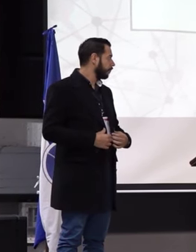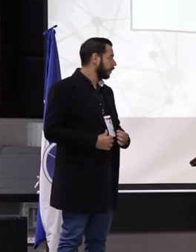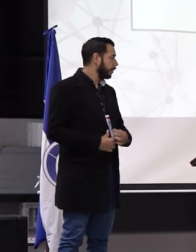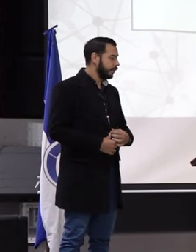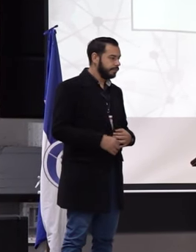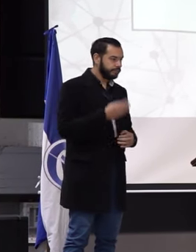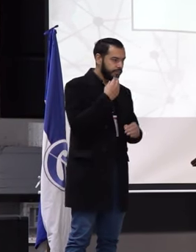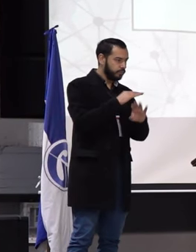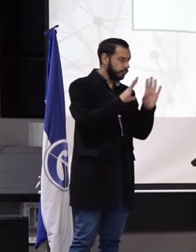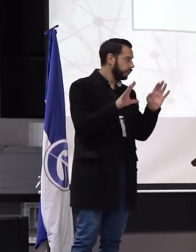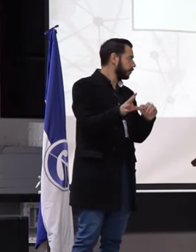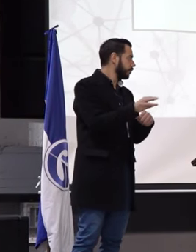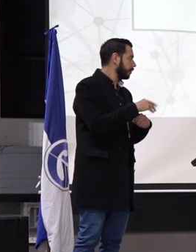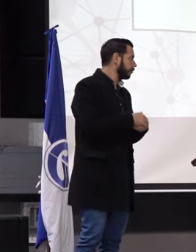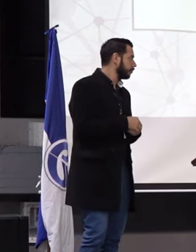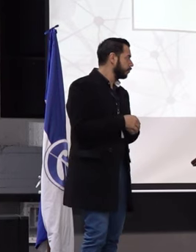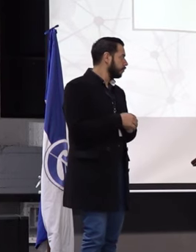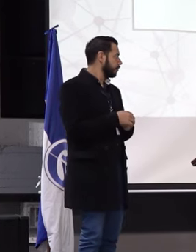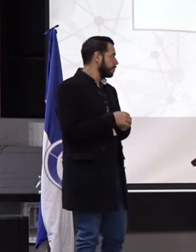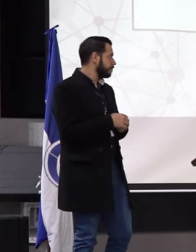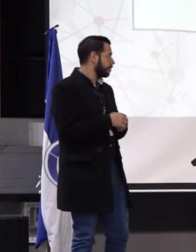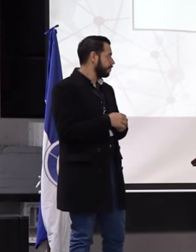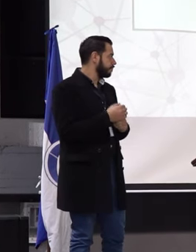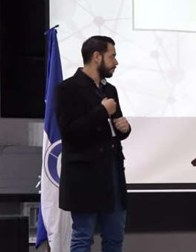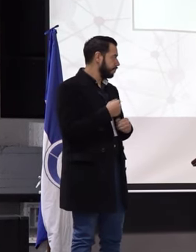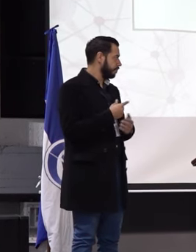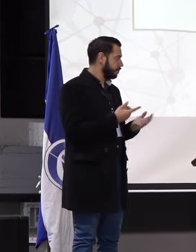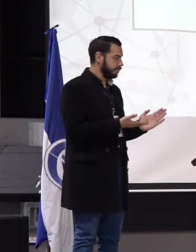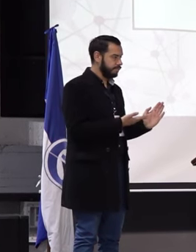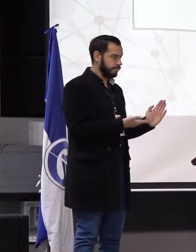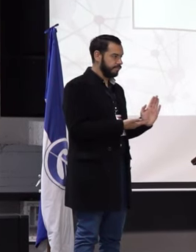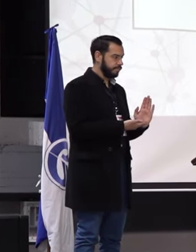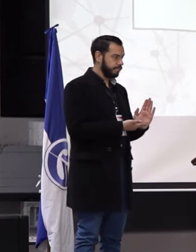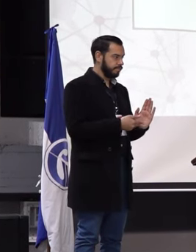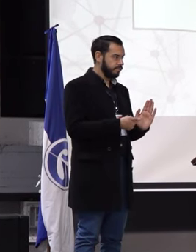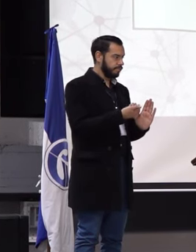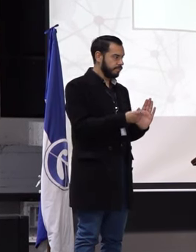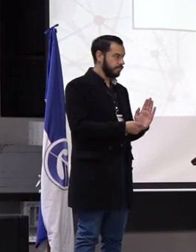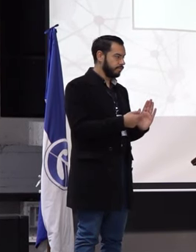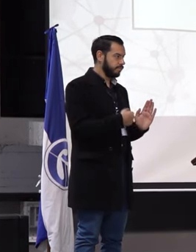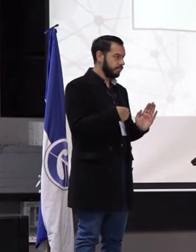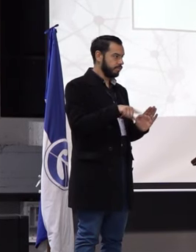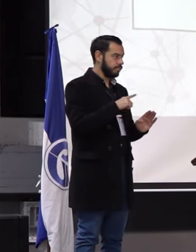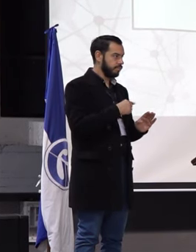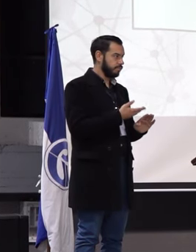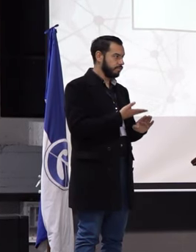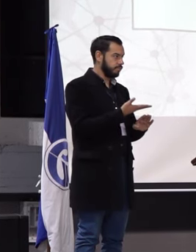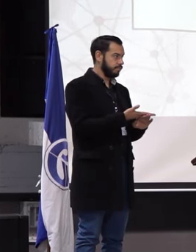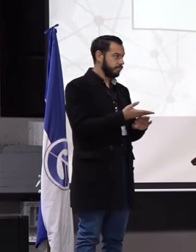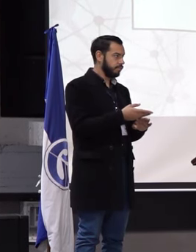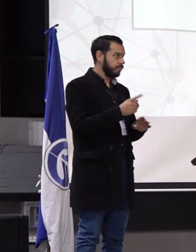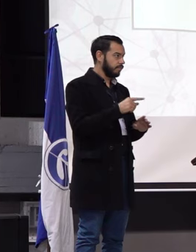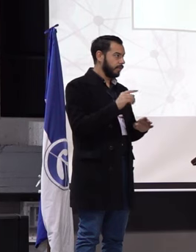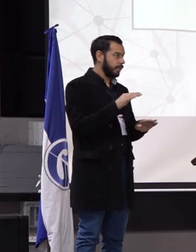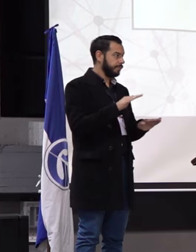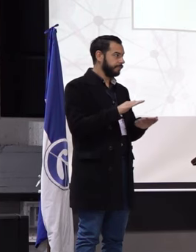Buenos días para todos. Bueno, vamos a presentar nuestra propuesta de candidatas a representantes